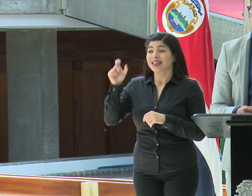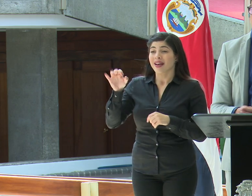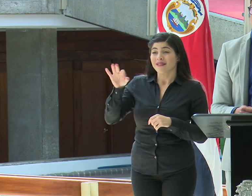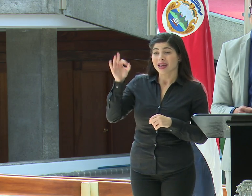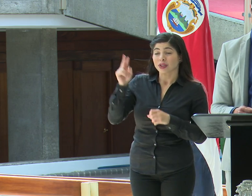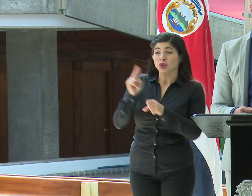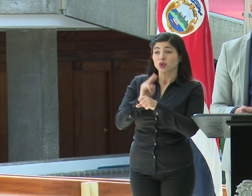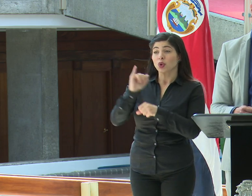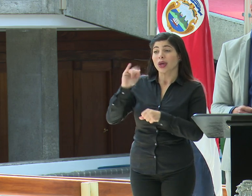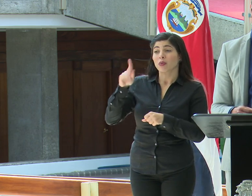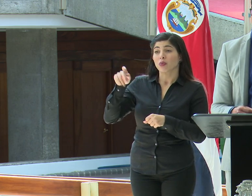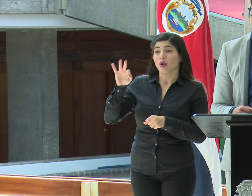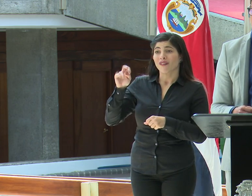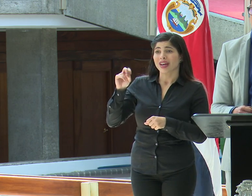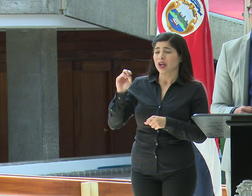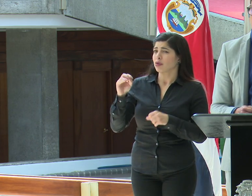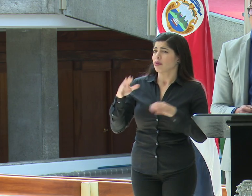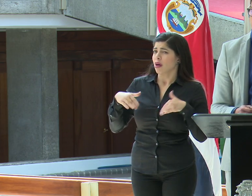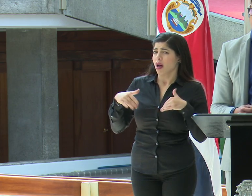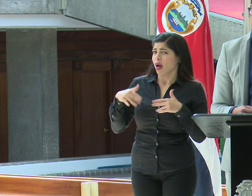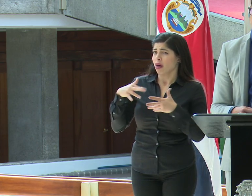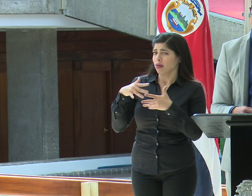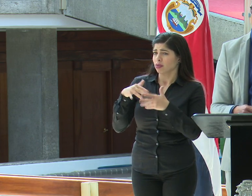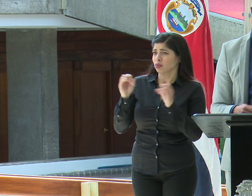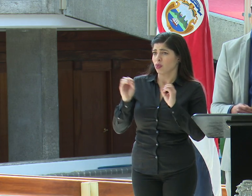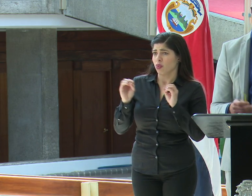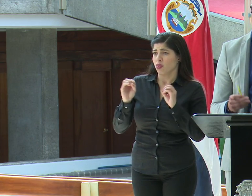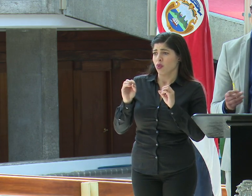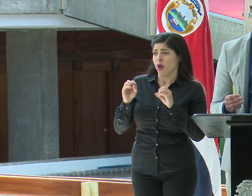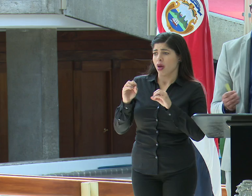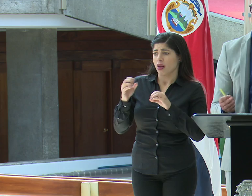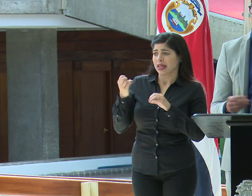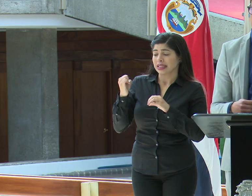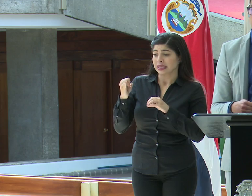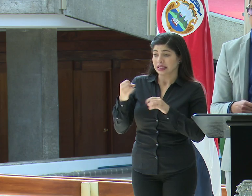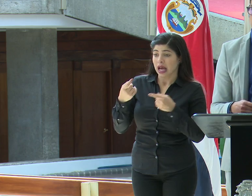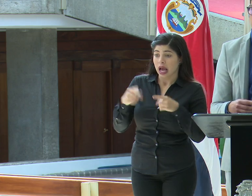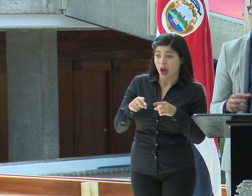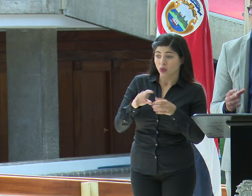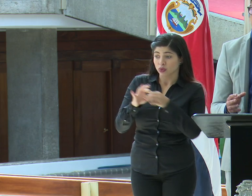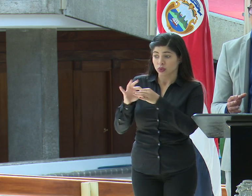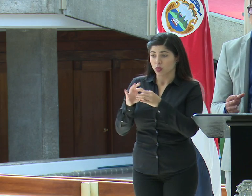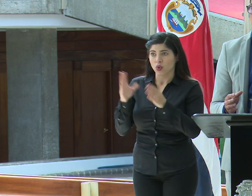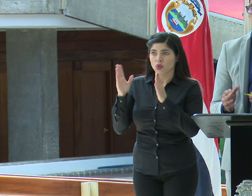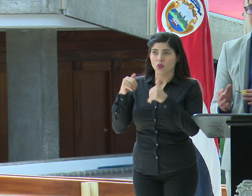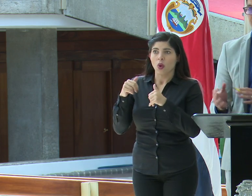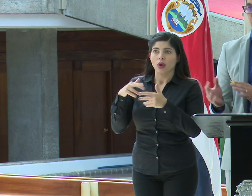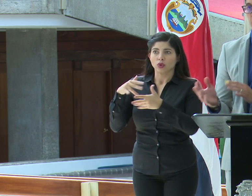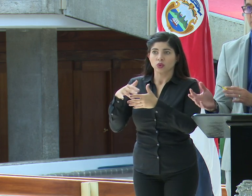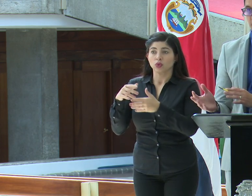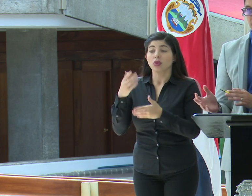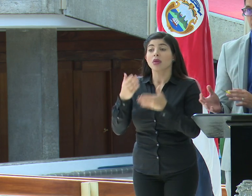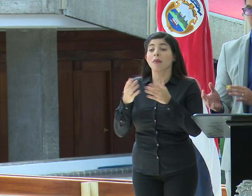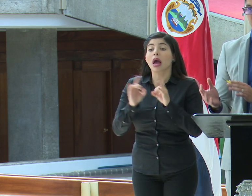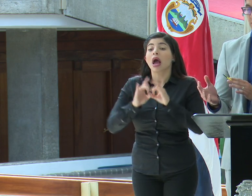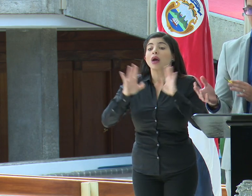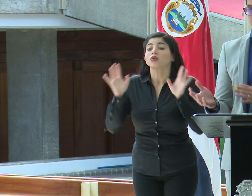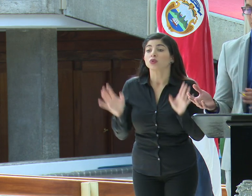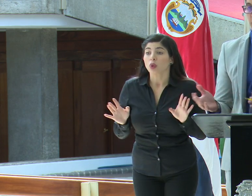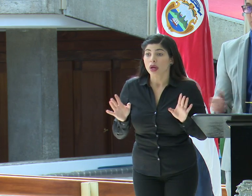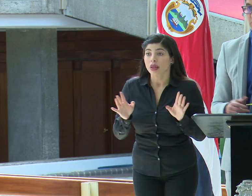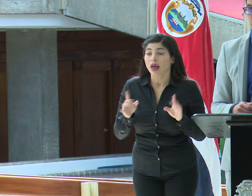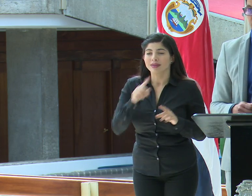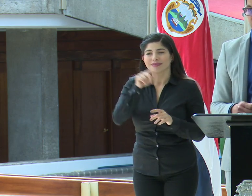del uso de ibuprofeno, todavía no hay estudios concluyentes que establezcan la relación de causalidad, recordemos que en esto puede ser coincidencia,